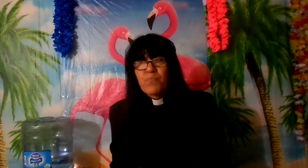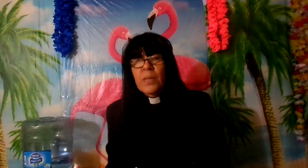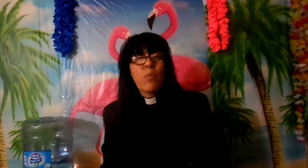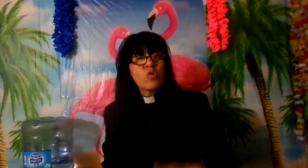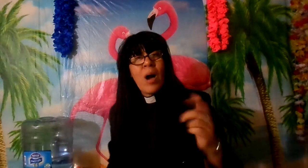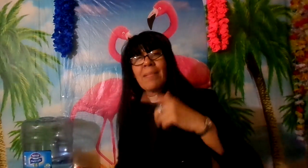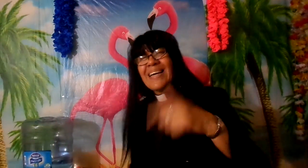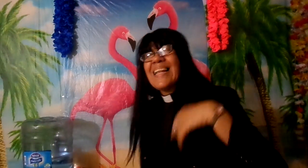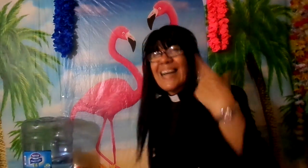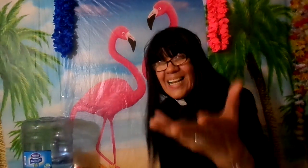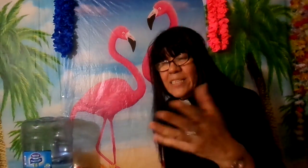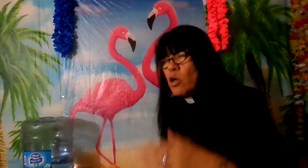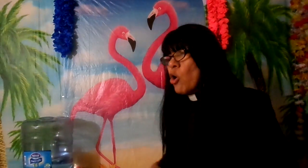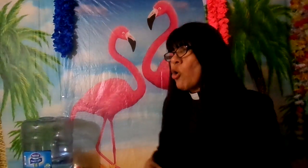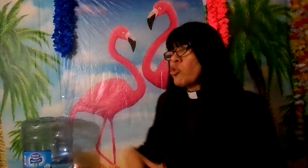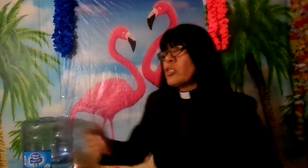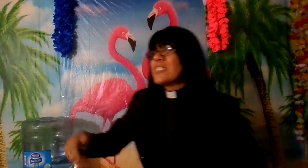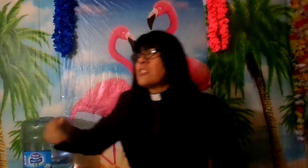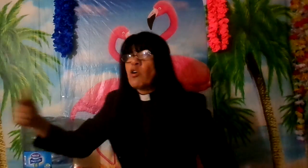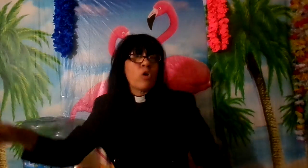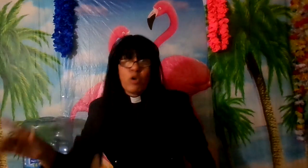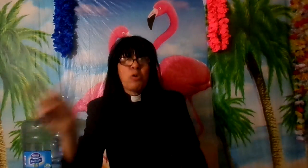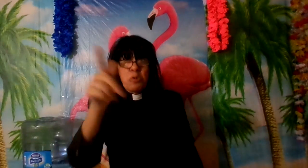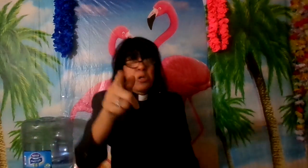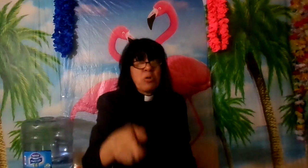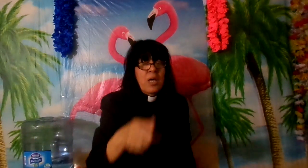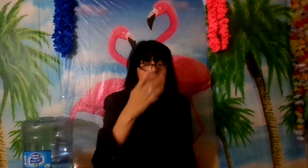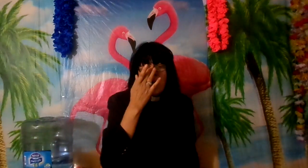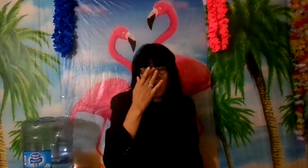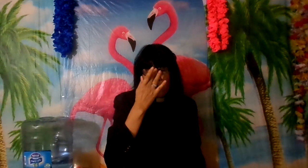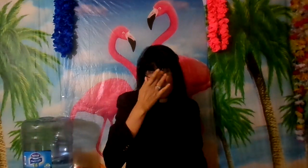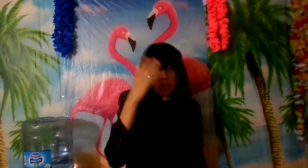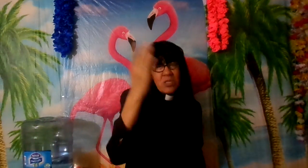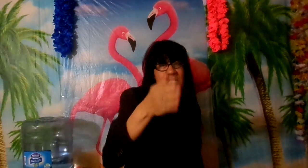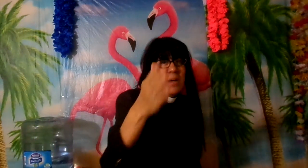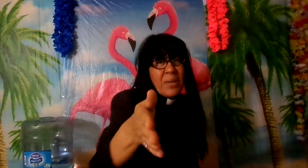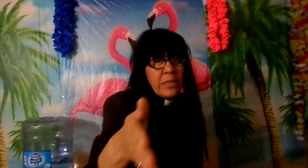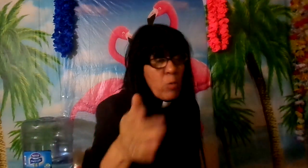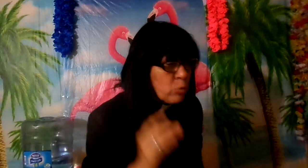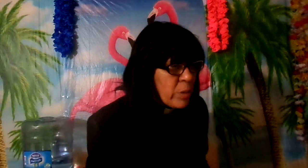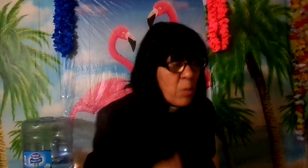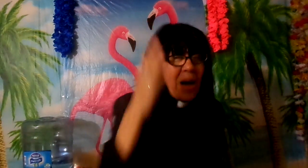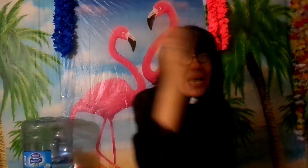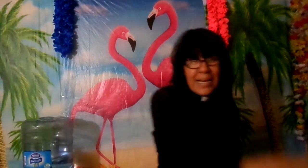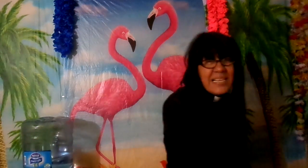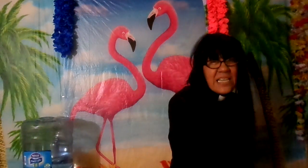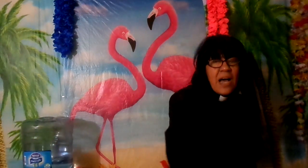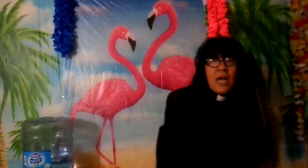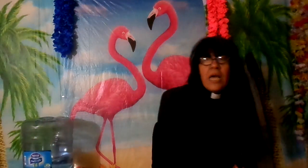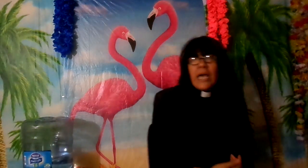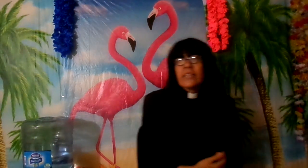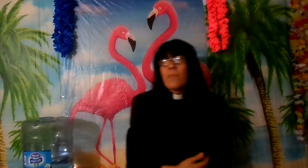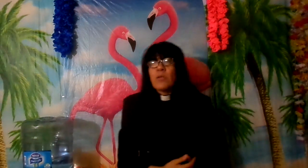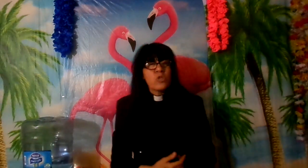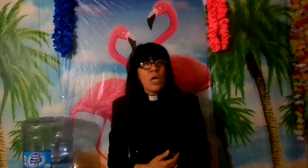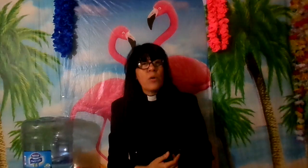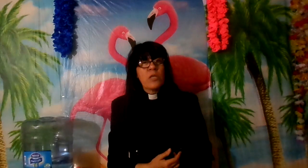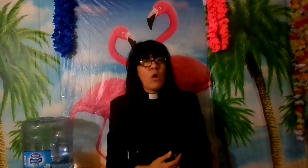muchos hablan en la carne otros dicen Dios dijo Dios, no dijo nada entonces sucesivamente cuando vinimos a la iglesia viene un siervo de Dios